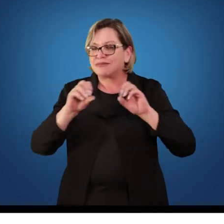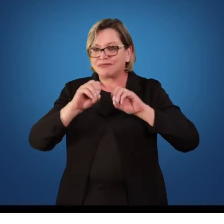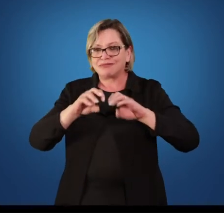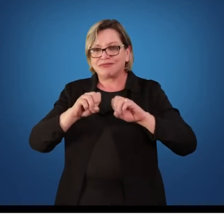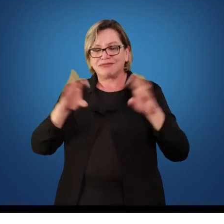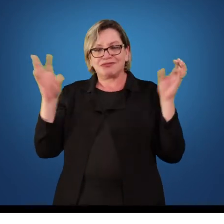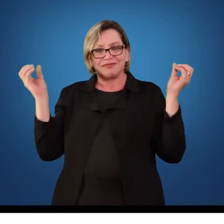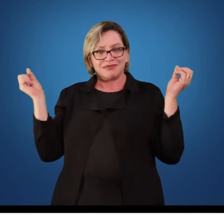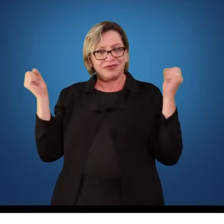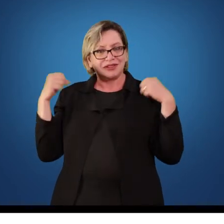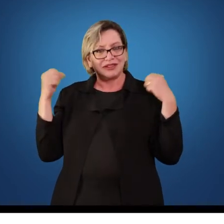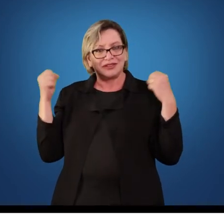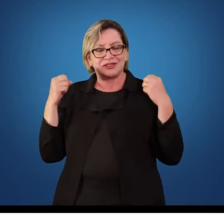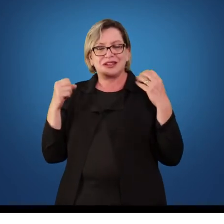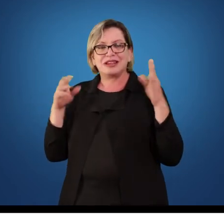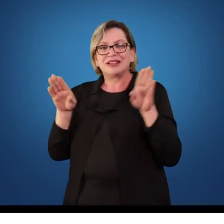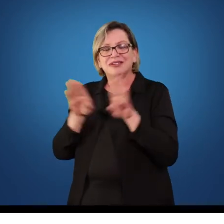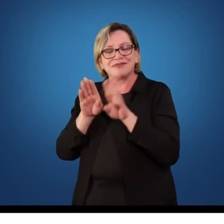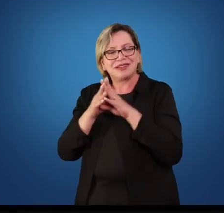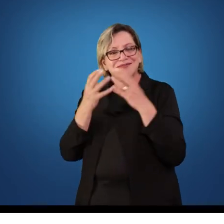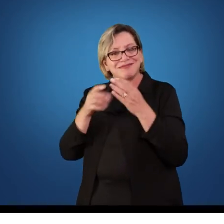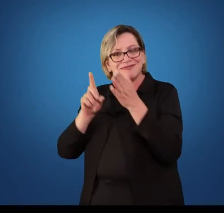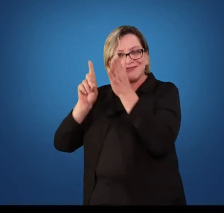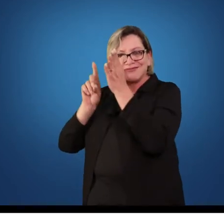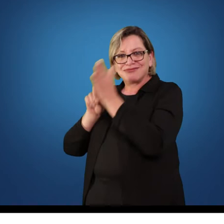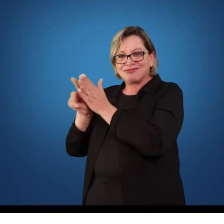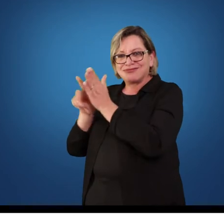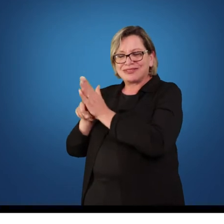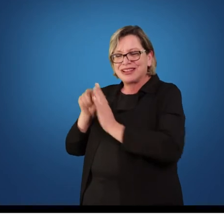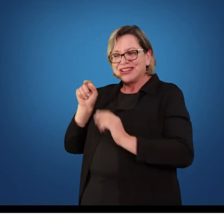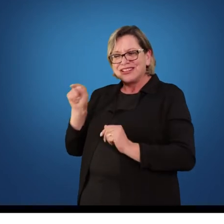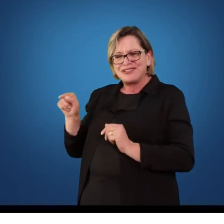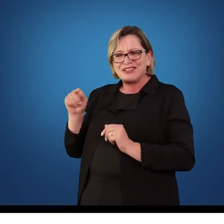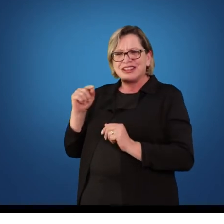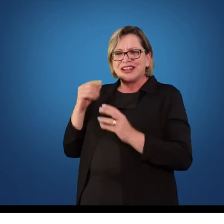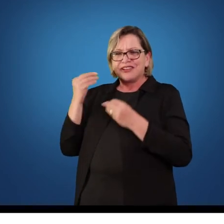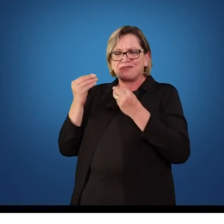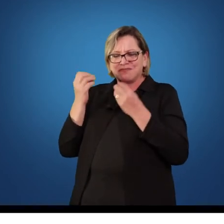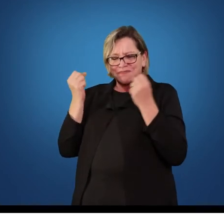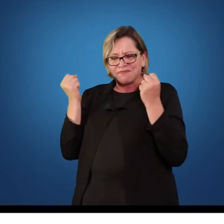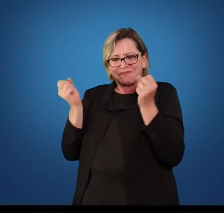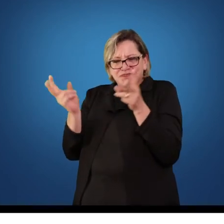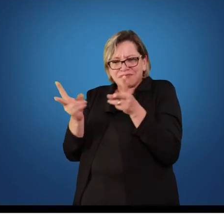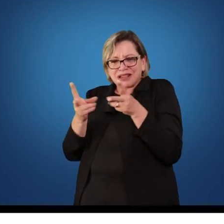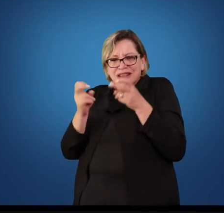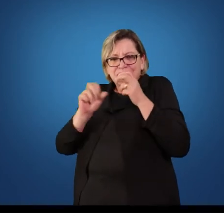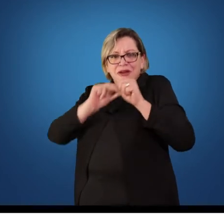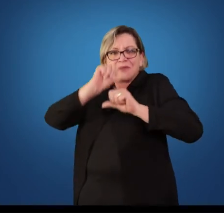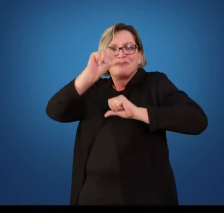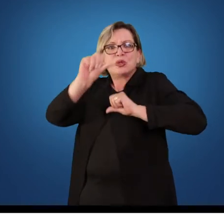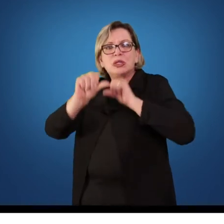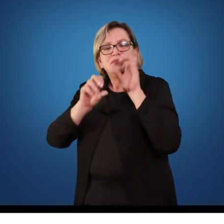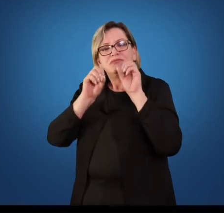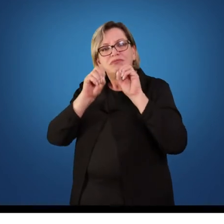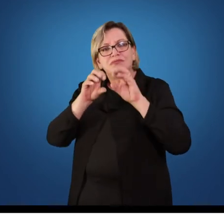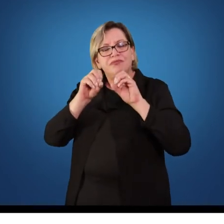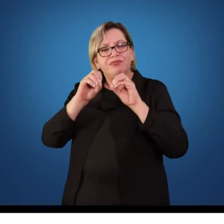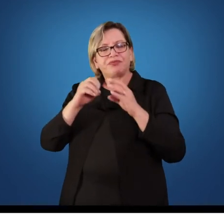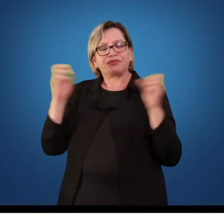E, professor, eu queria saber se o professor consegue visualizar algumas mudanças no ensino da Educação Física após